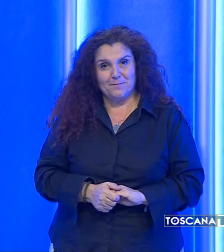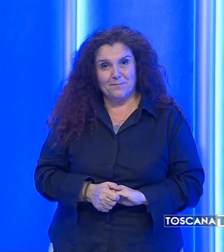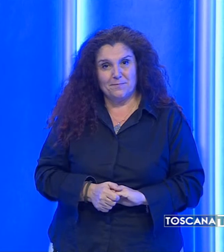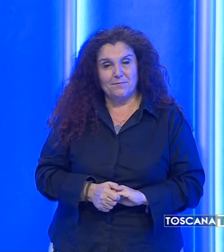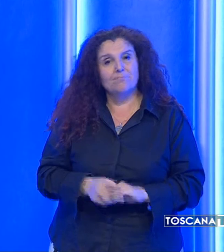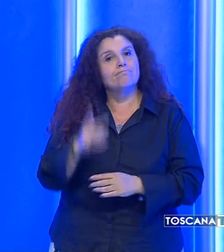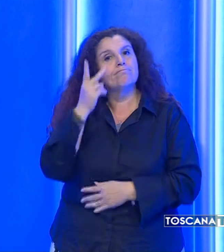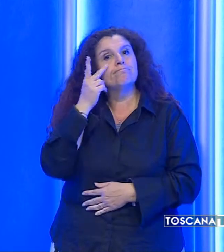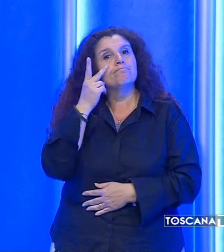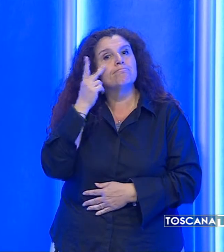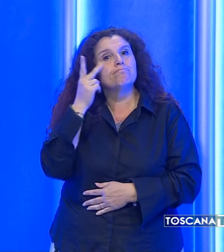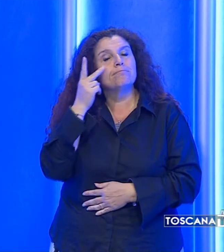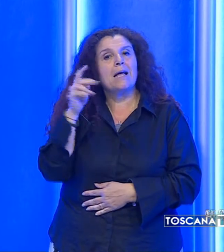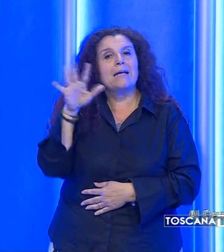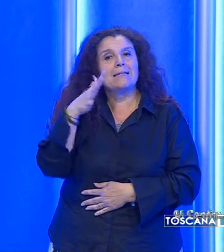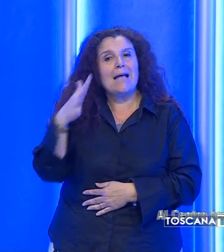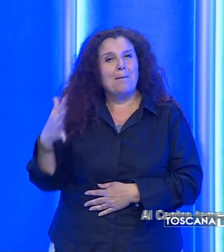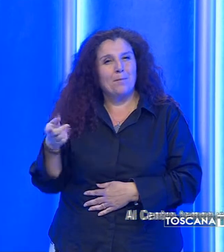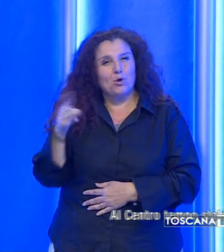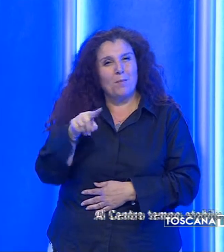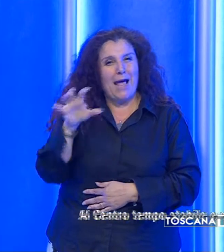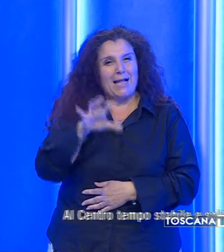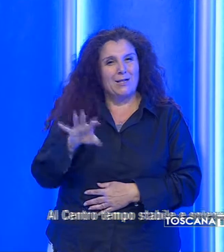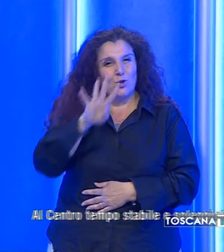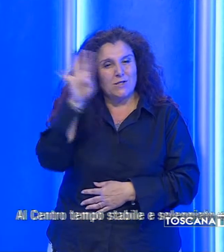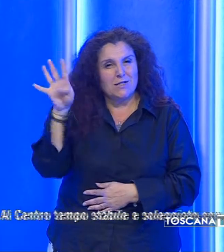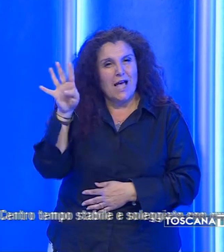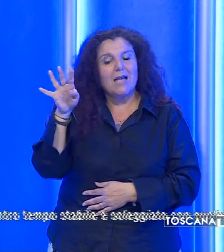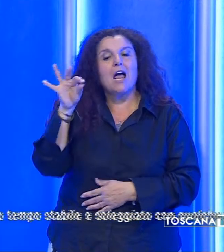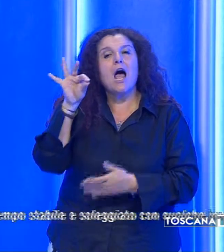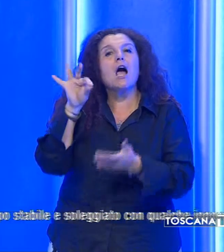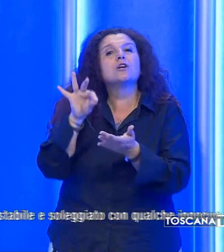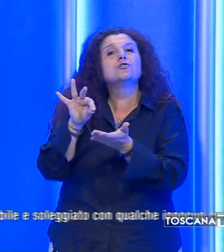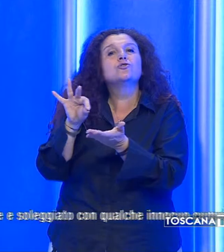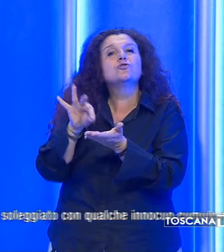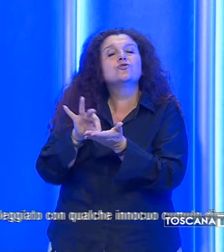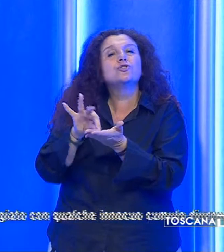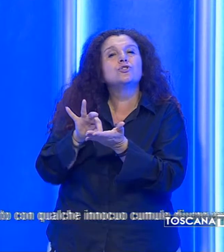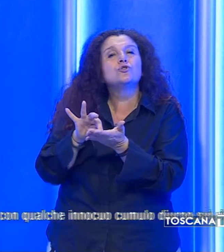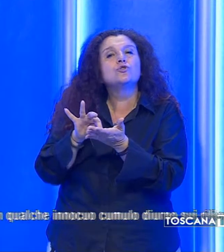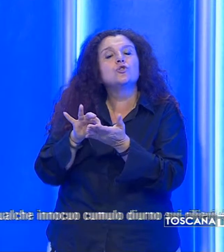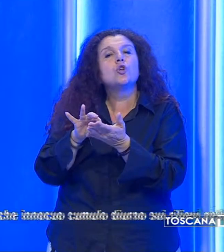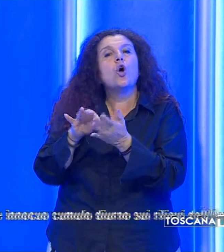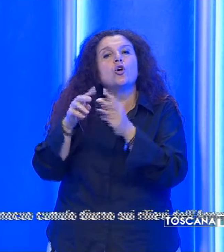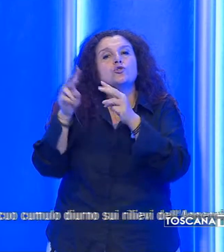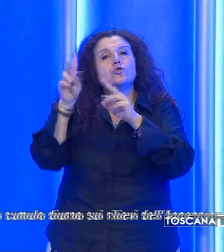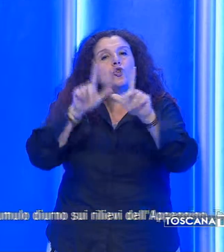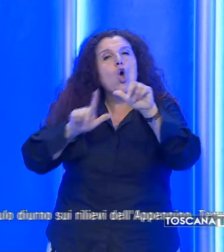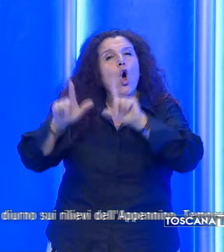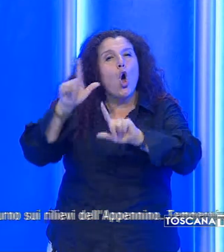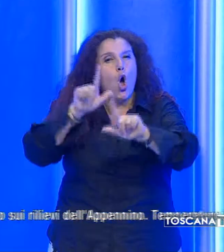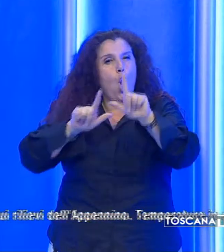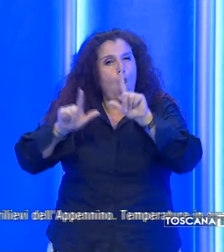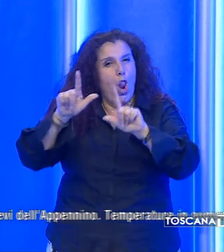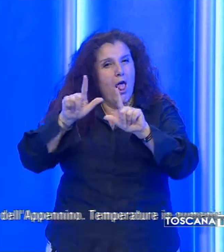Chiudiamo con le previsioni meteo per domani. Al centro, tempo stabile e soleggiato con